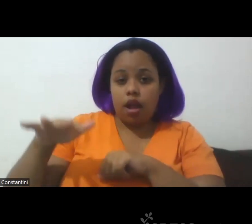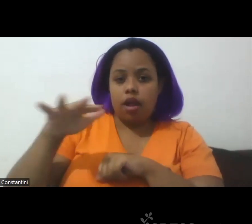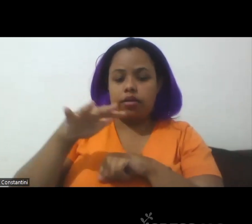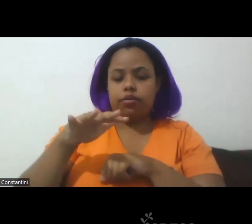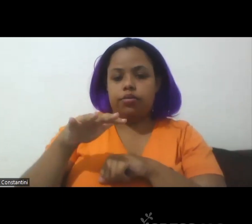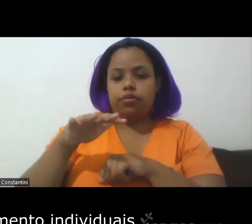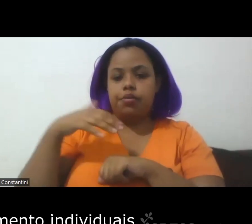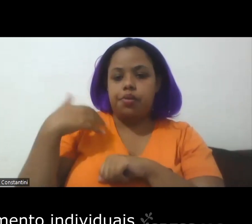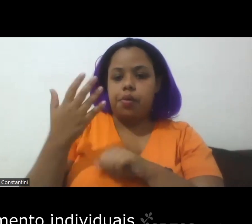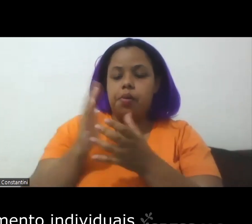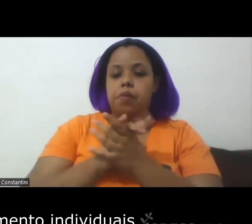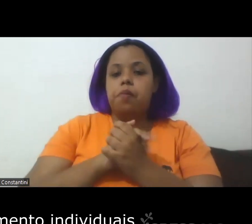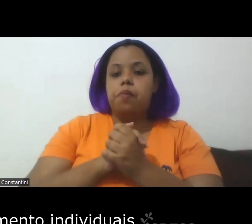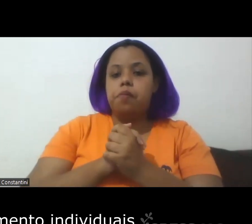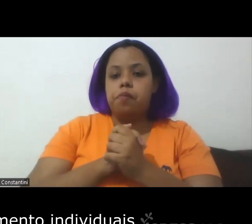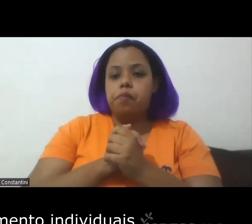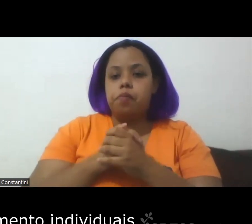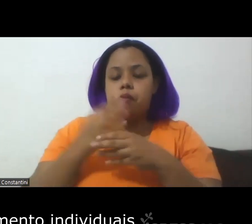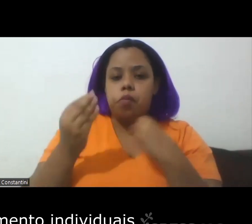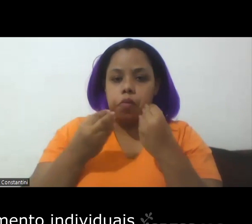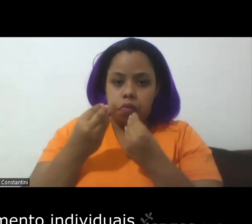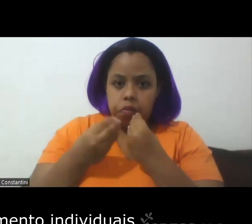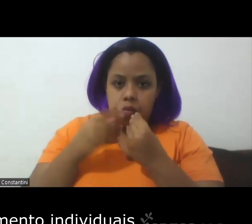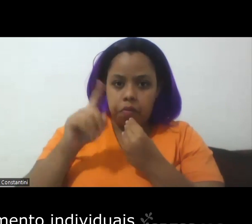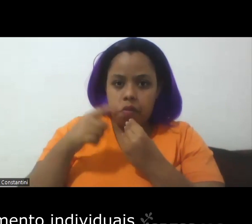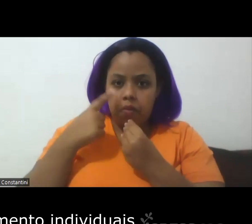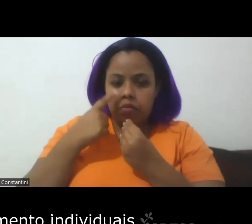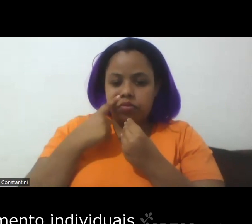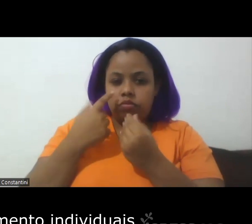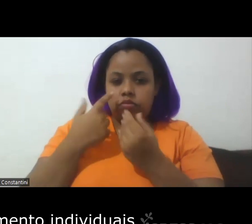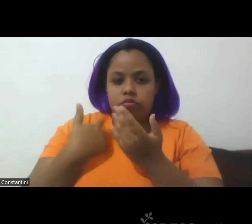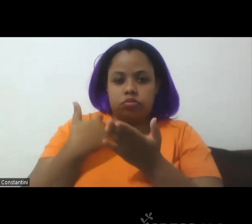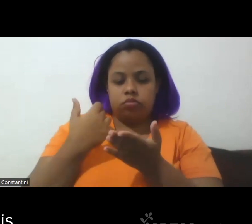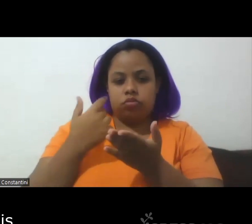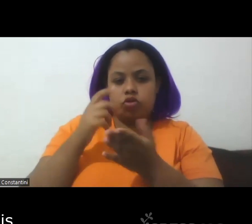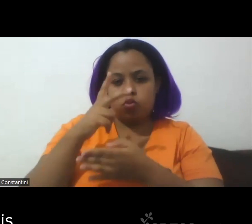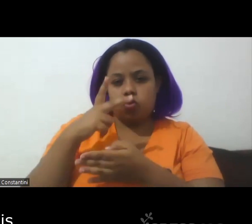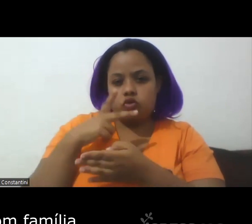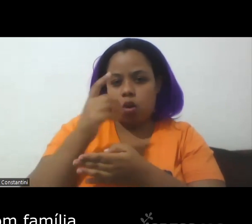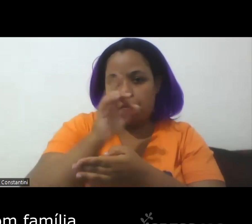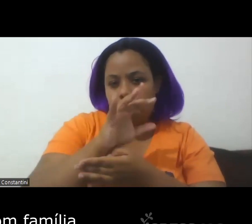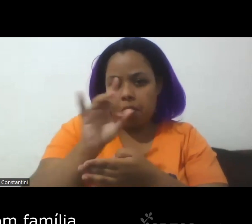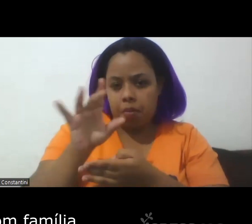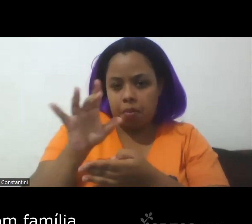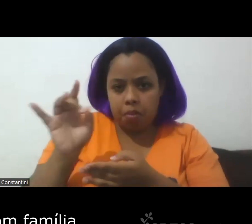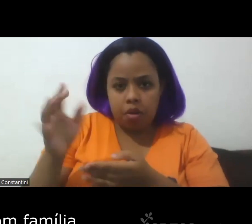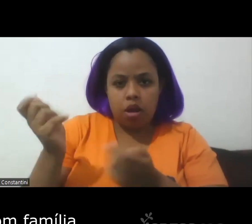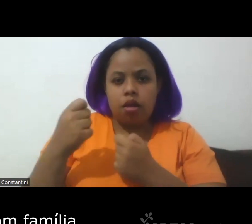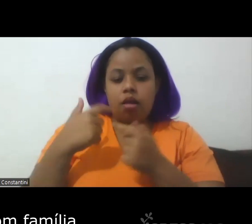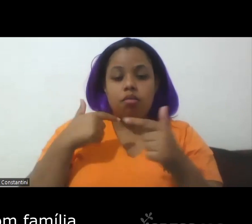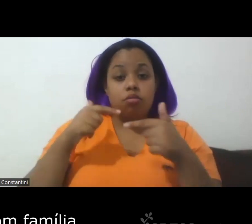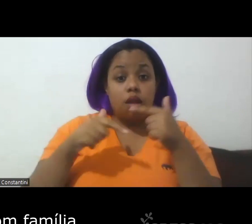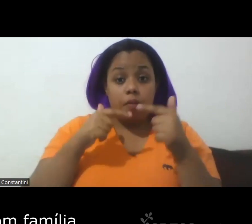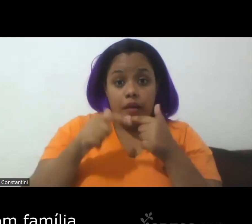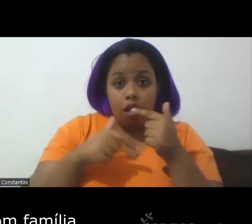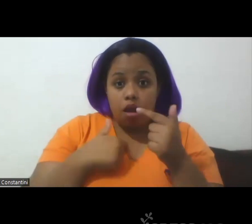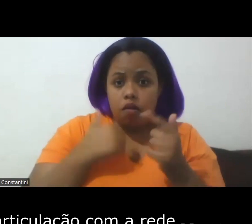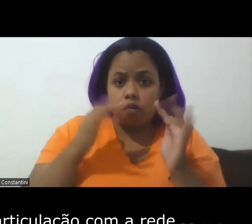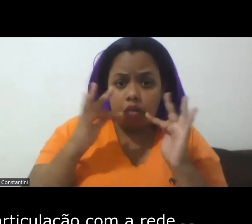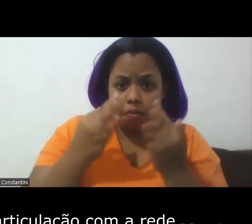as formas de atendimento individuais, pais, trabalho com família,